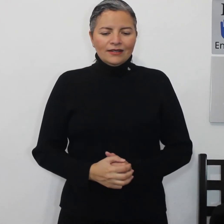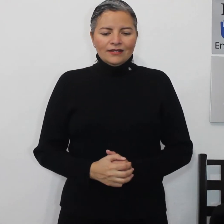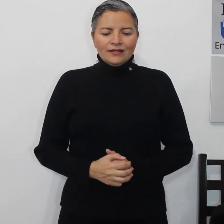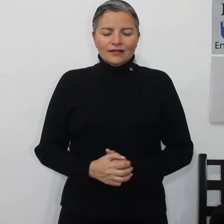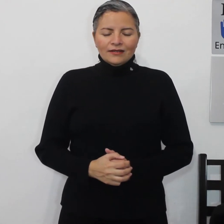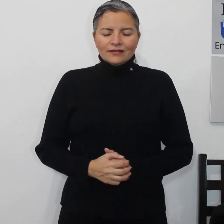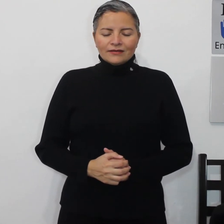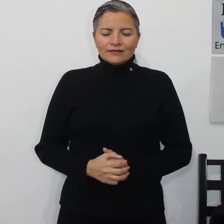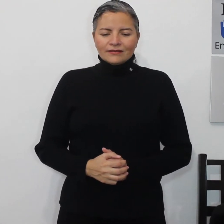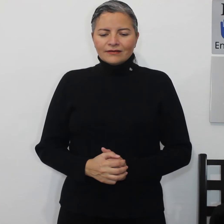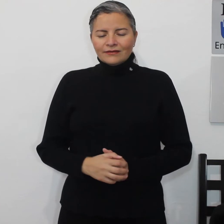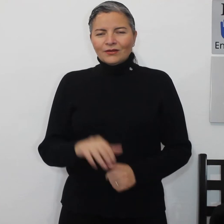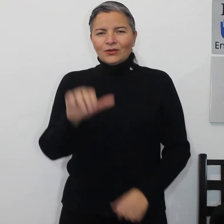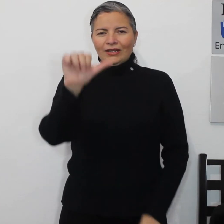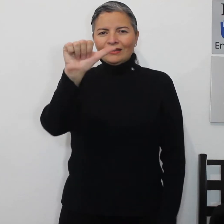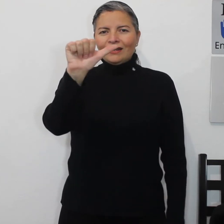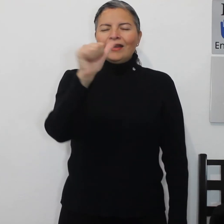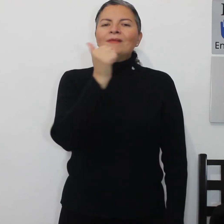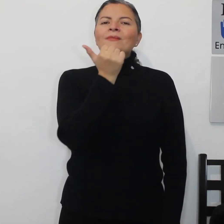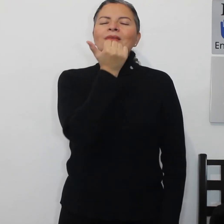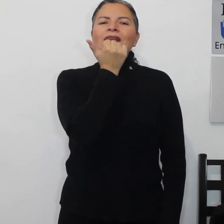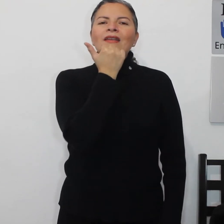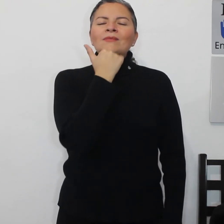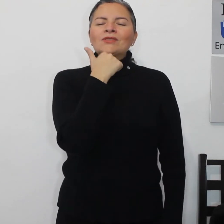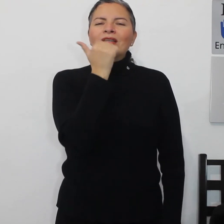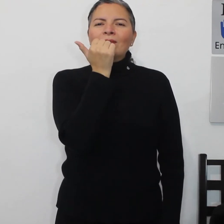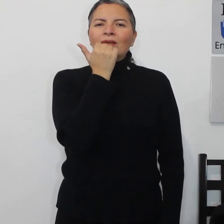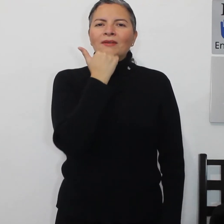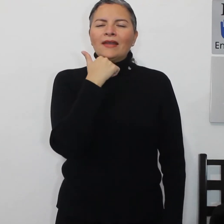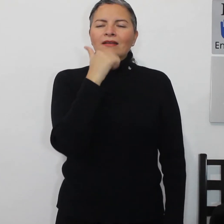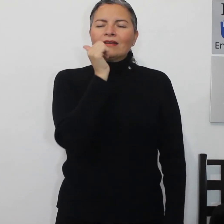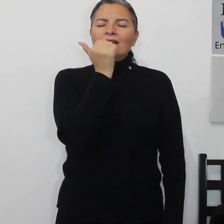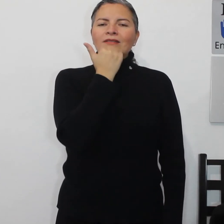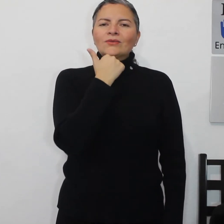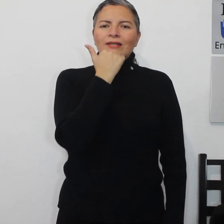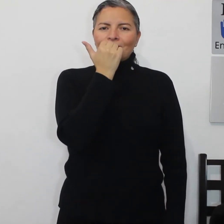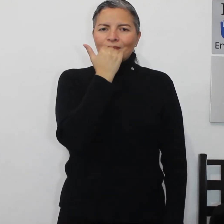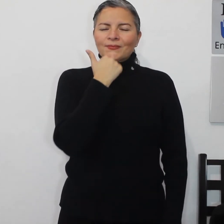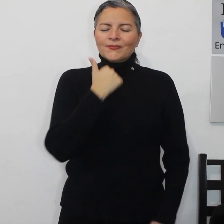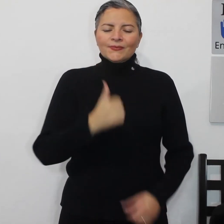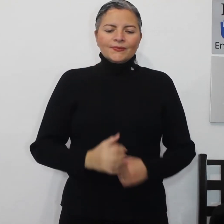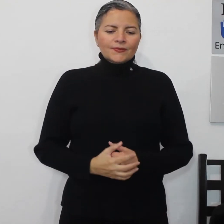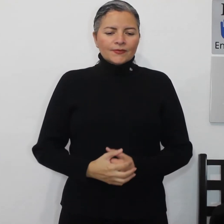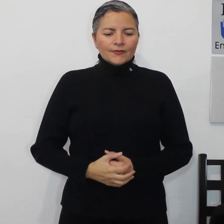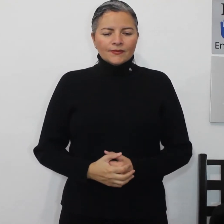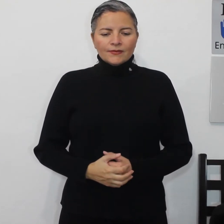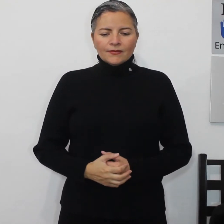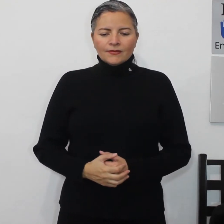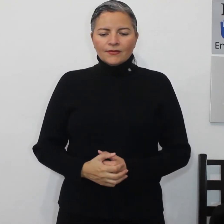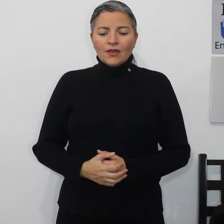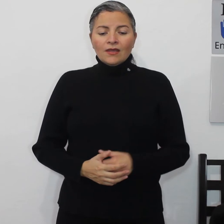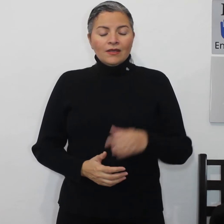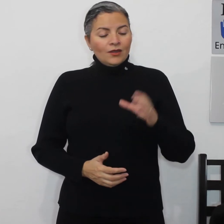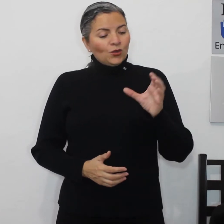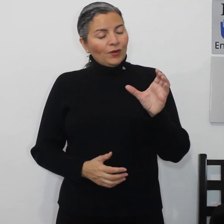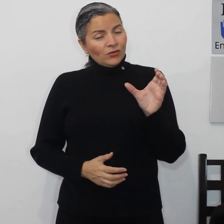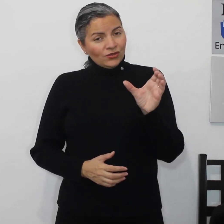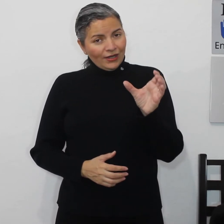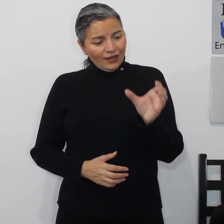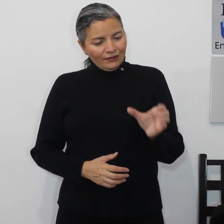azúcar con la letra A tallamos en la barbilla azúcar mermelada mermelada mermelada tomamos el